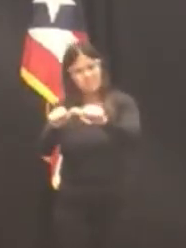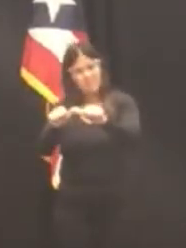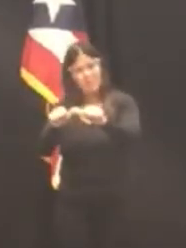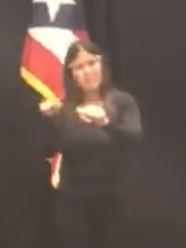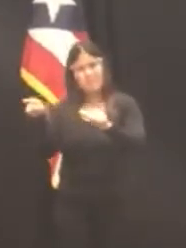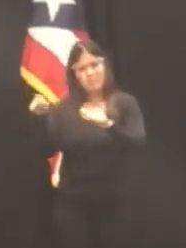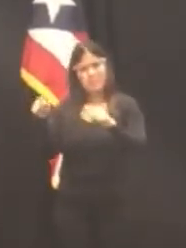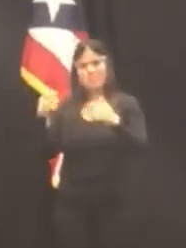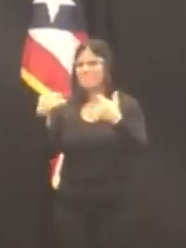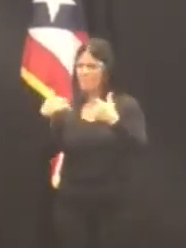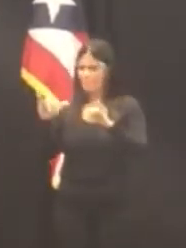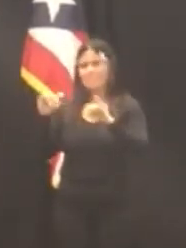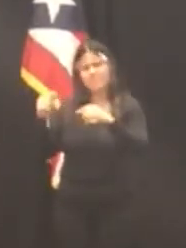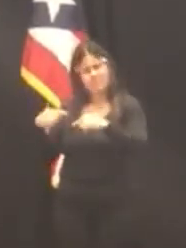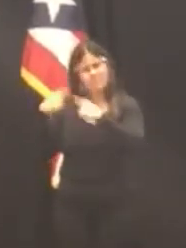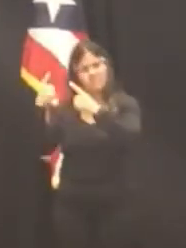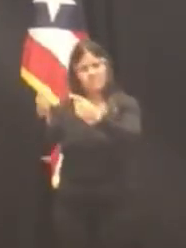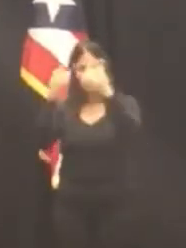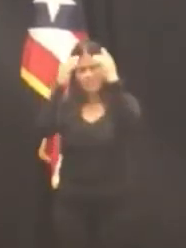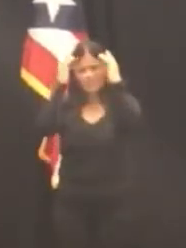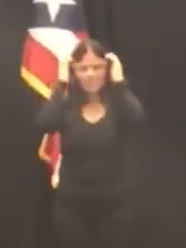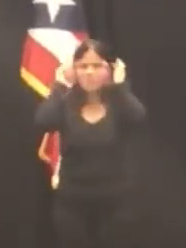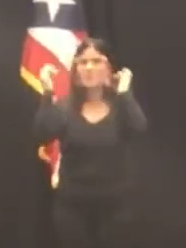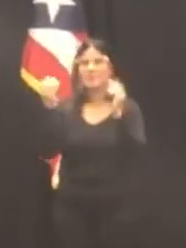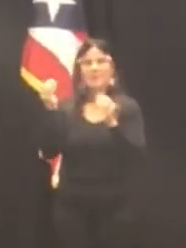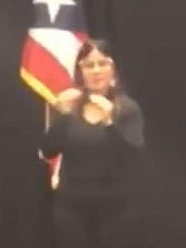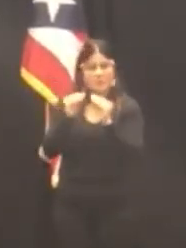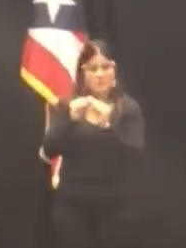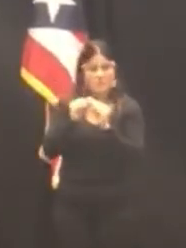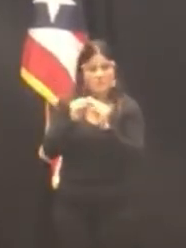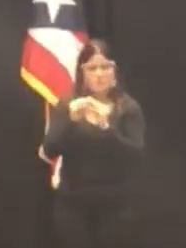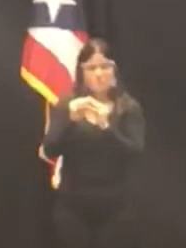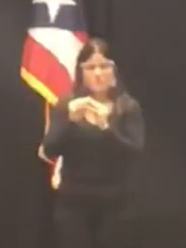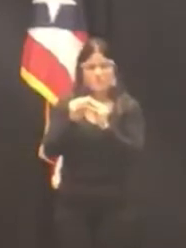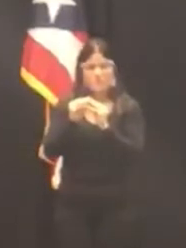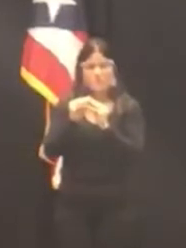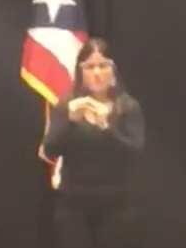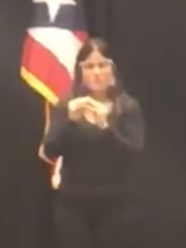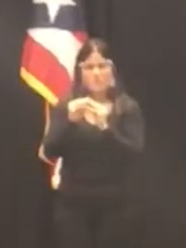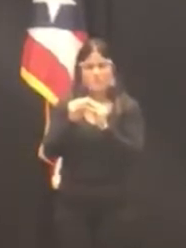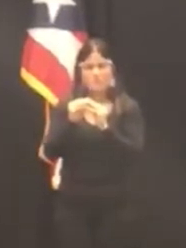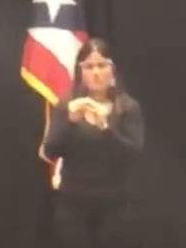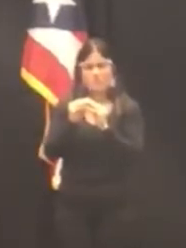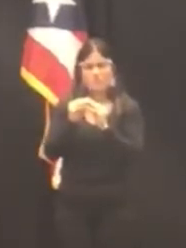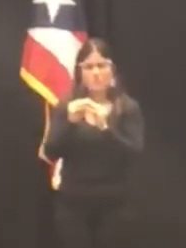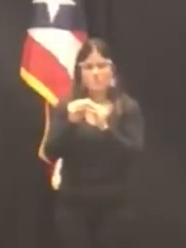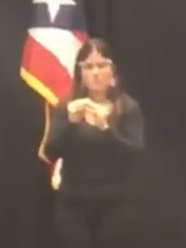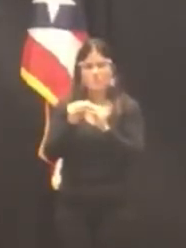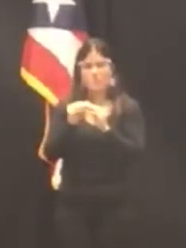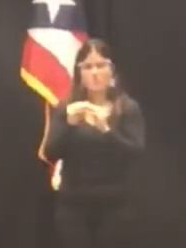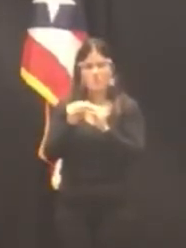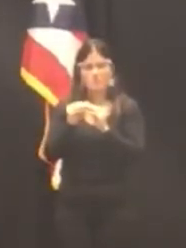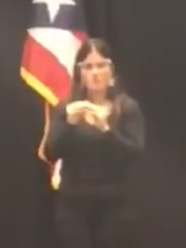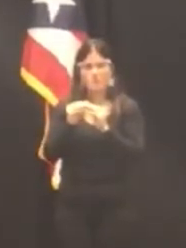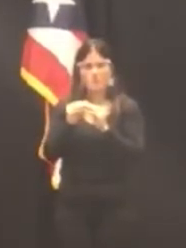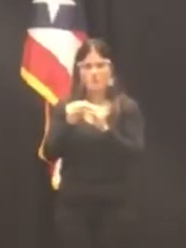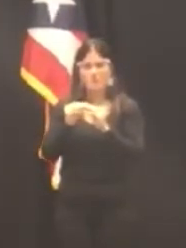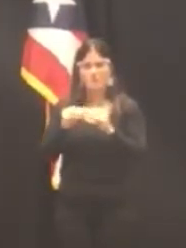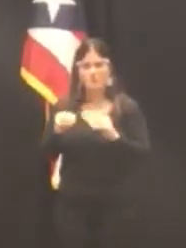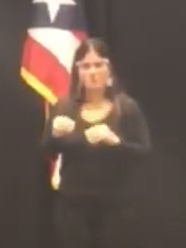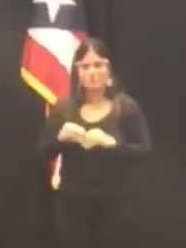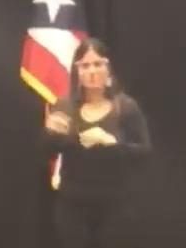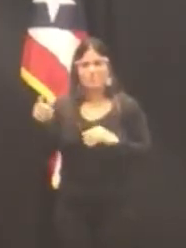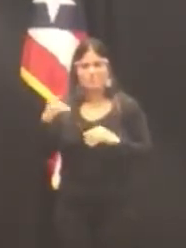Brignoni Mártir se desempeñó como consultora legislativa de la delegación de la minoría en la Cámara de